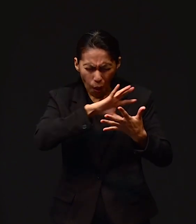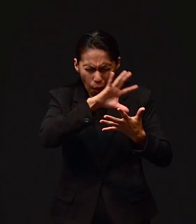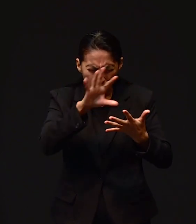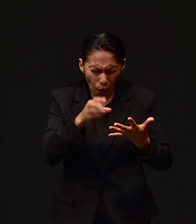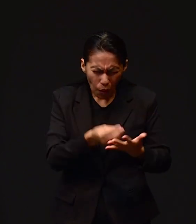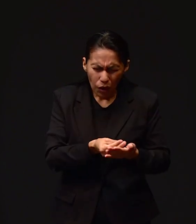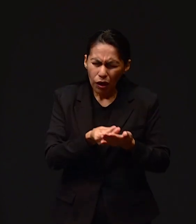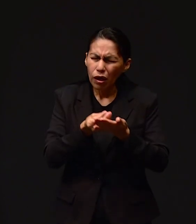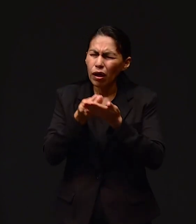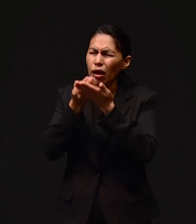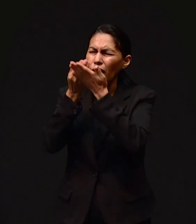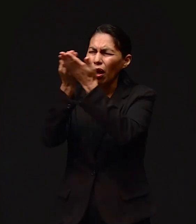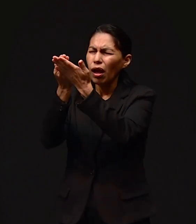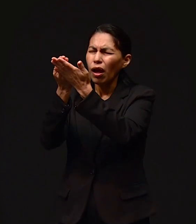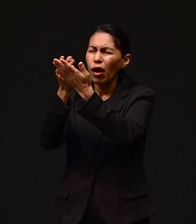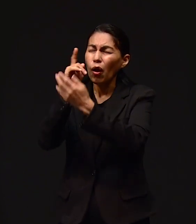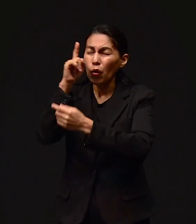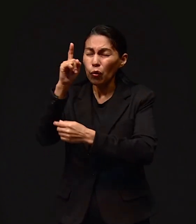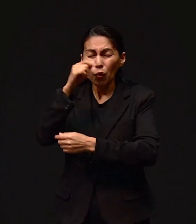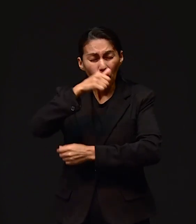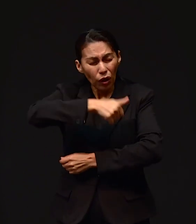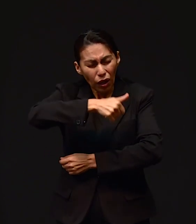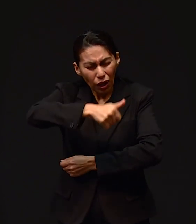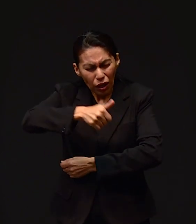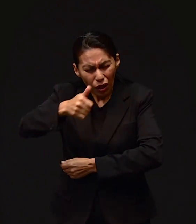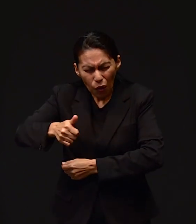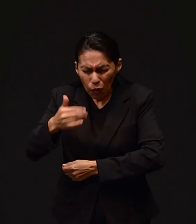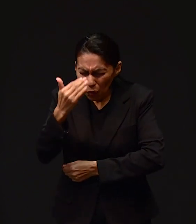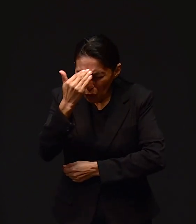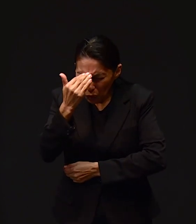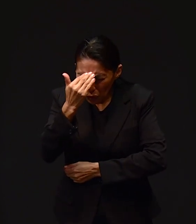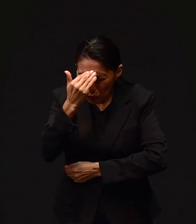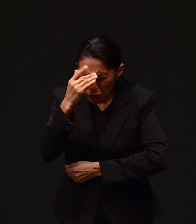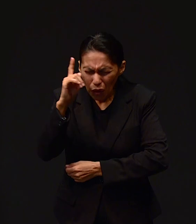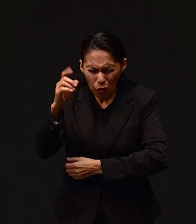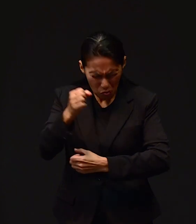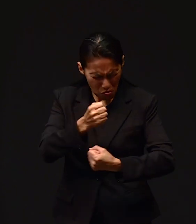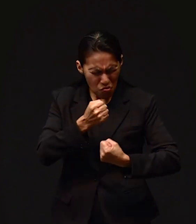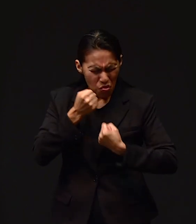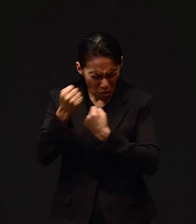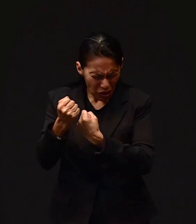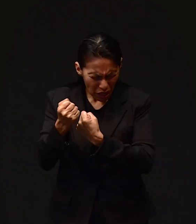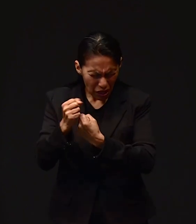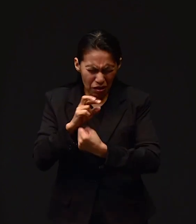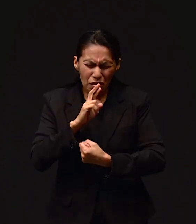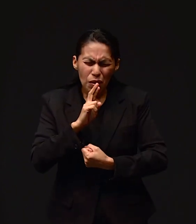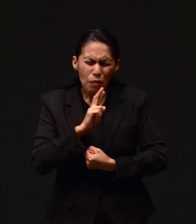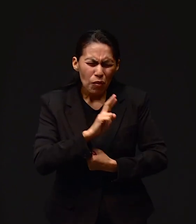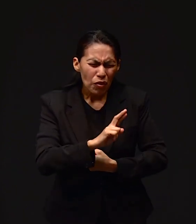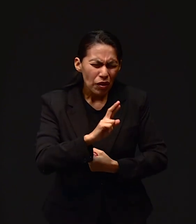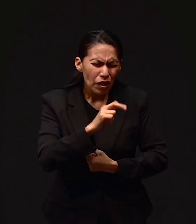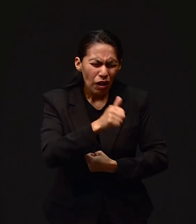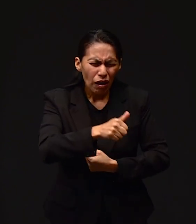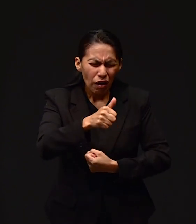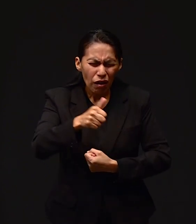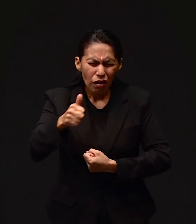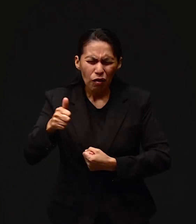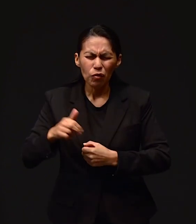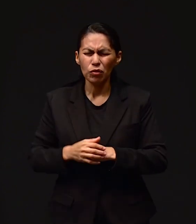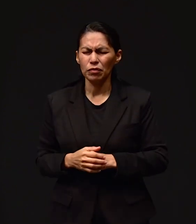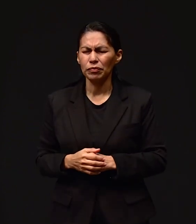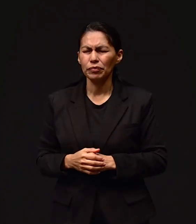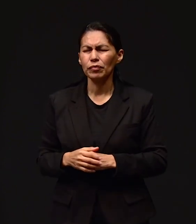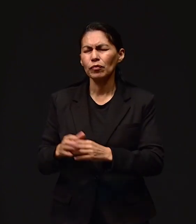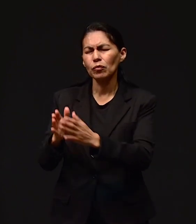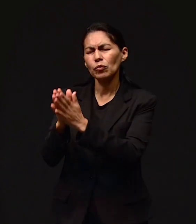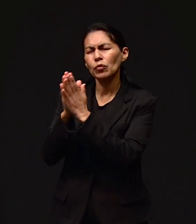conoces A cada uno de ellos Y sé que tienes el poder De actuar en cada situación Lo colocamos en tus manos Señor